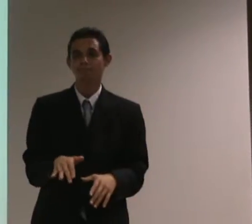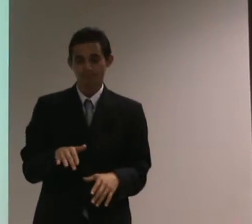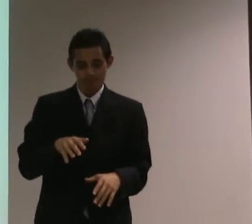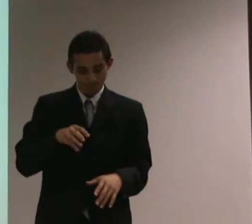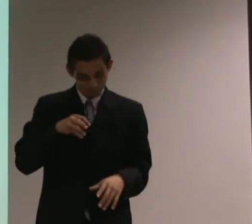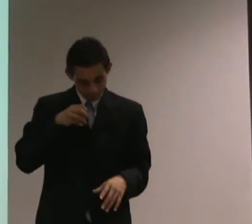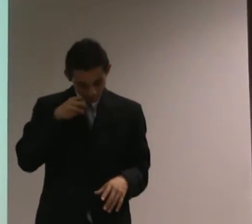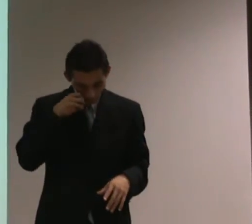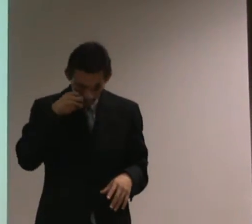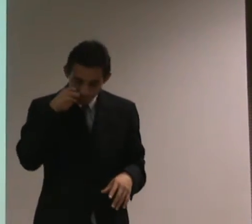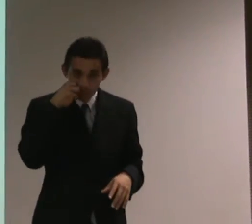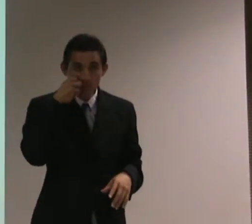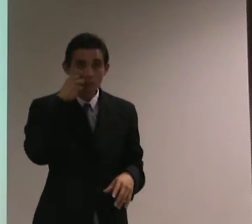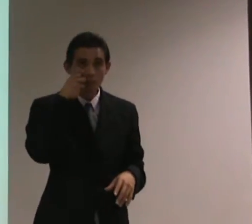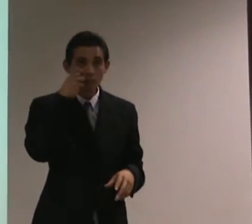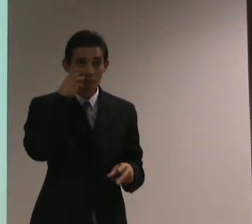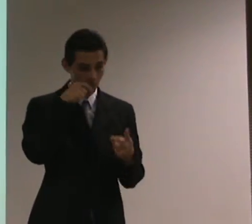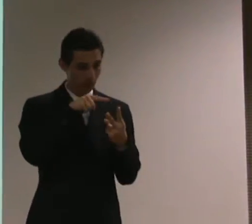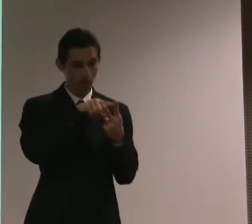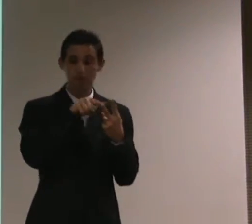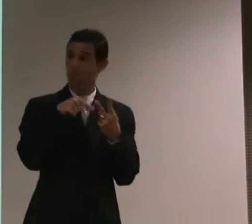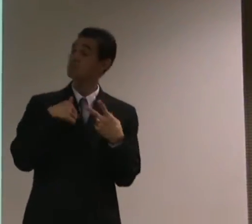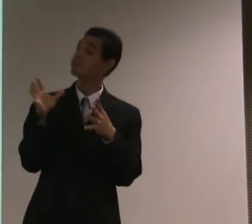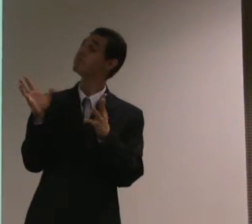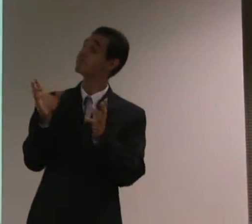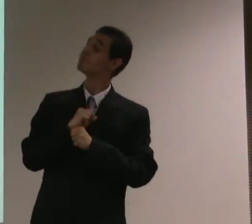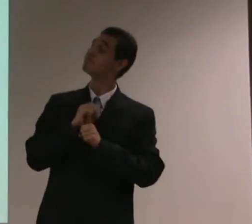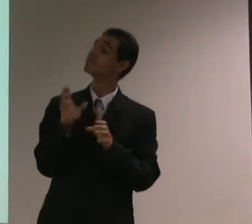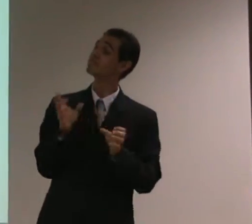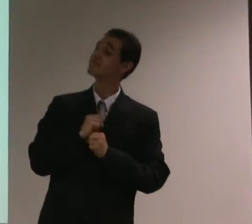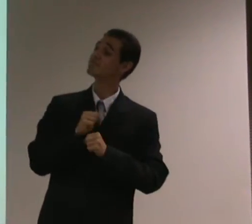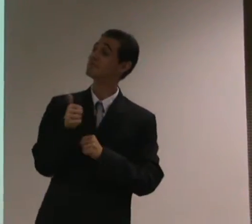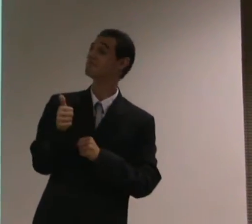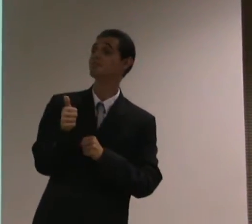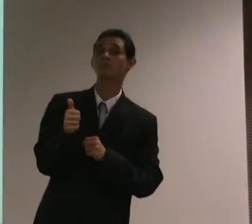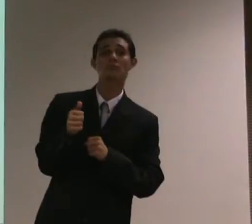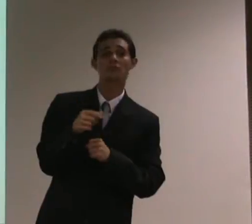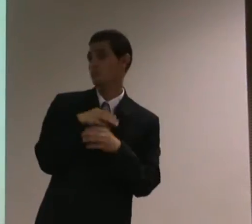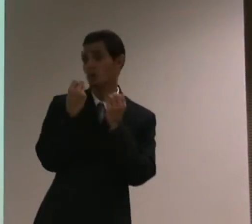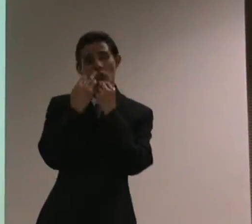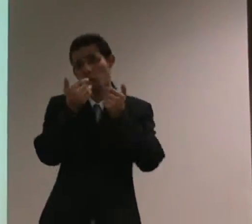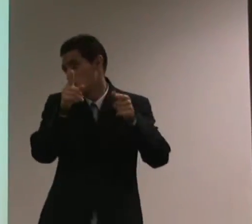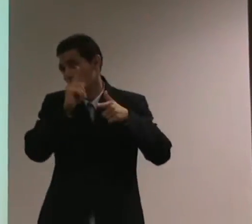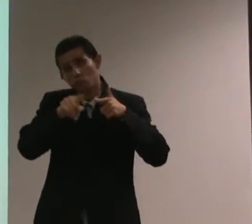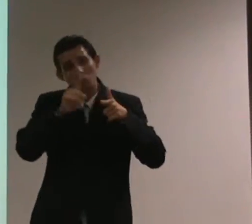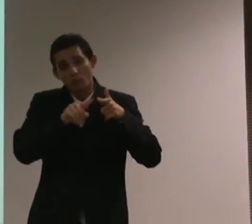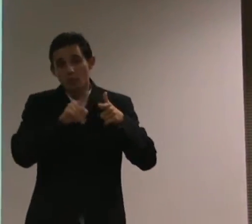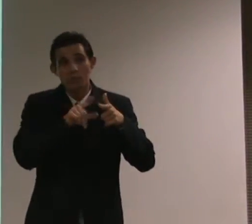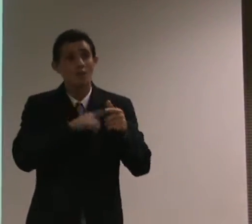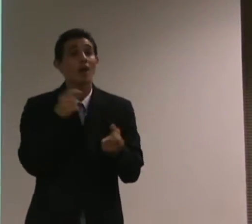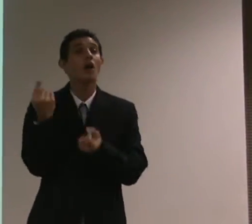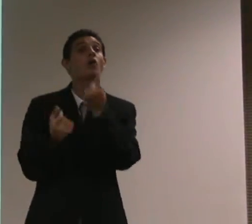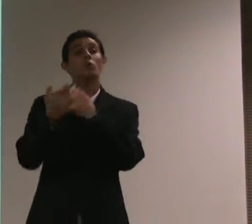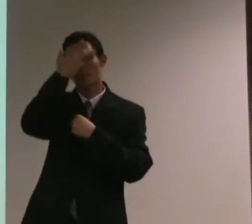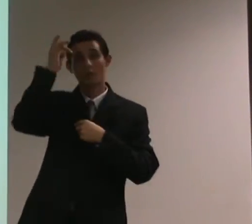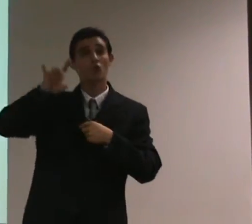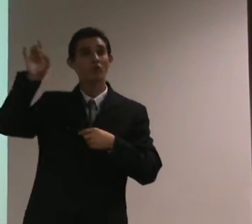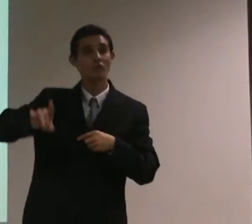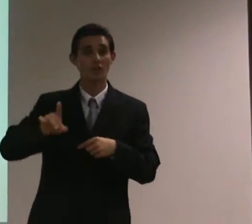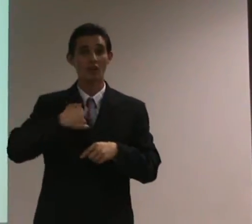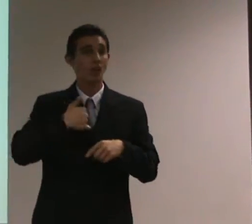e o outro que era até favorável. Tudo bem, e havia pessoas com deficiência que aceitavam,